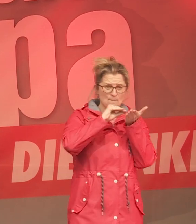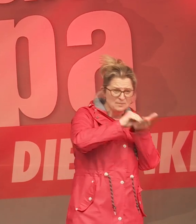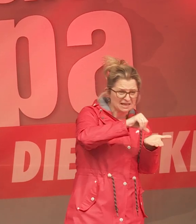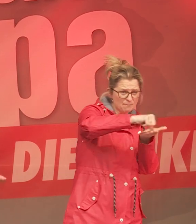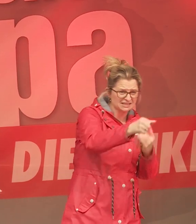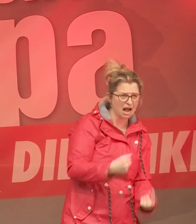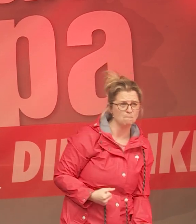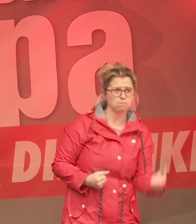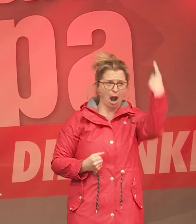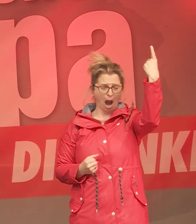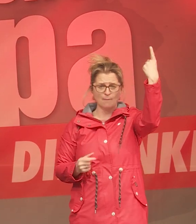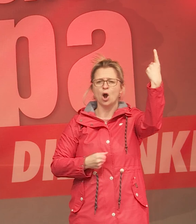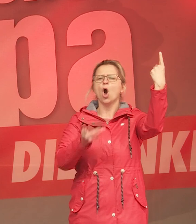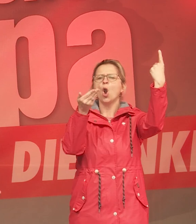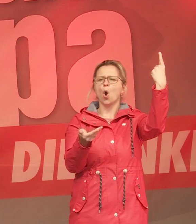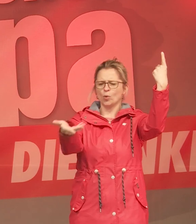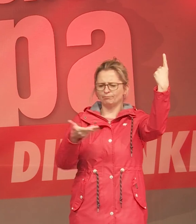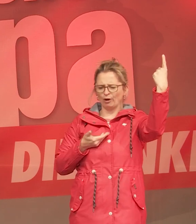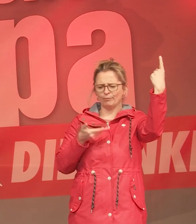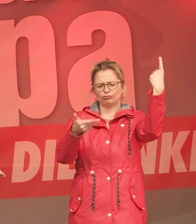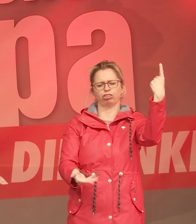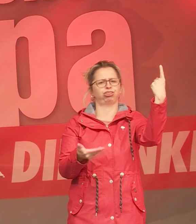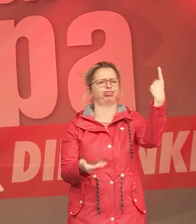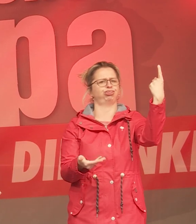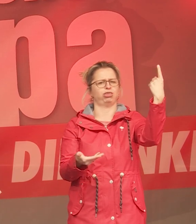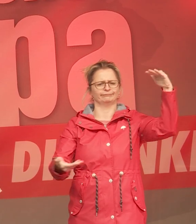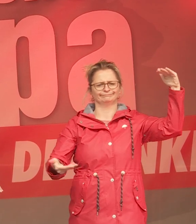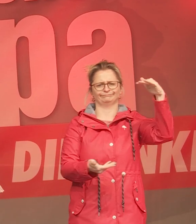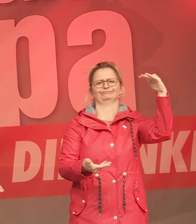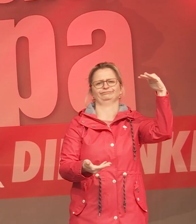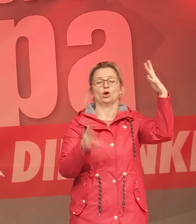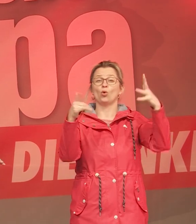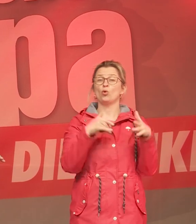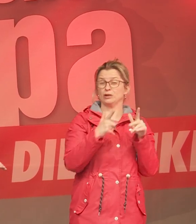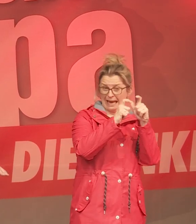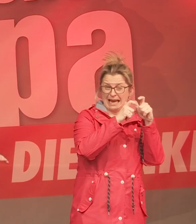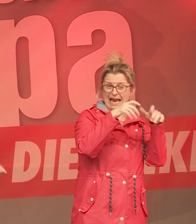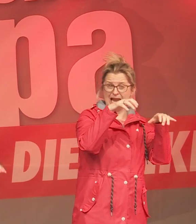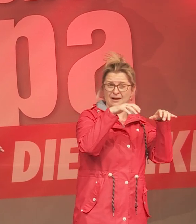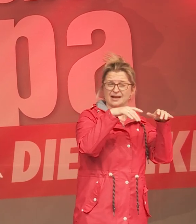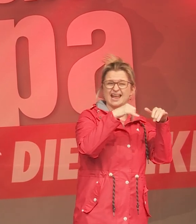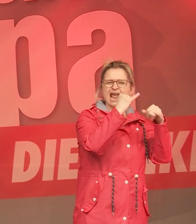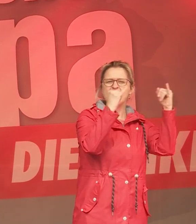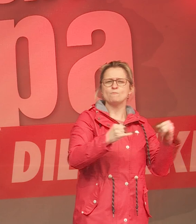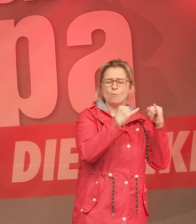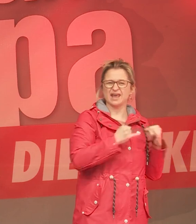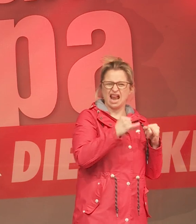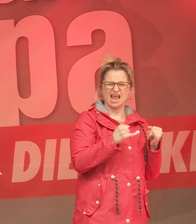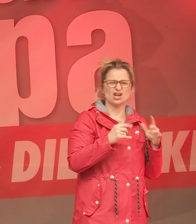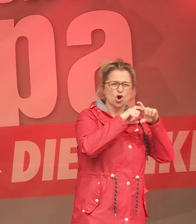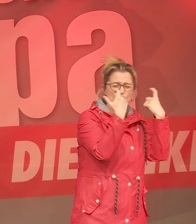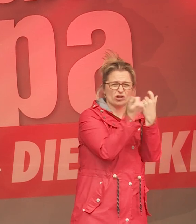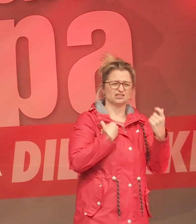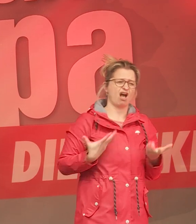die Decke und die Löhne bleiben auf dem Boden. Und die Immobilienkonzerne verdienen sich dumm und